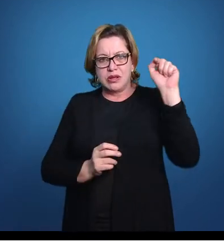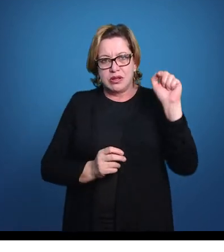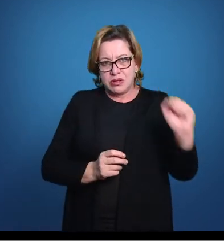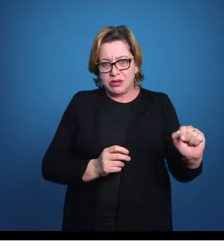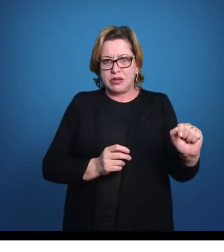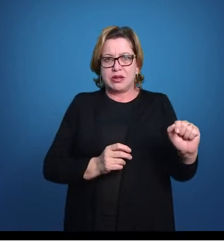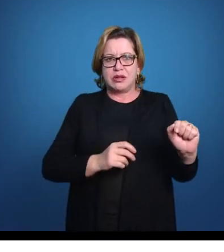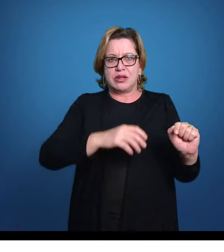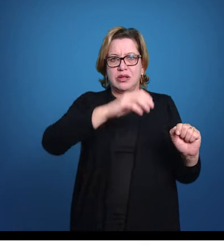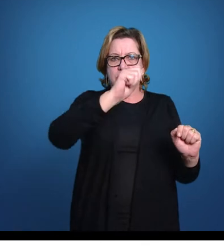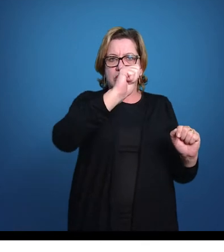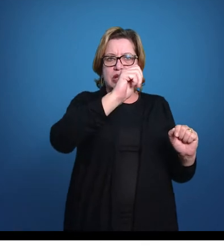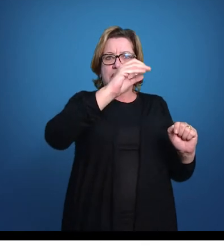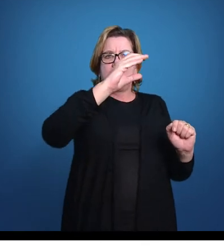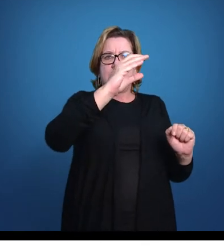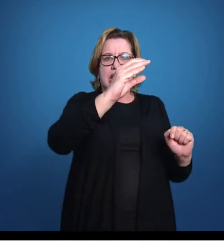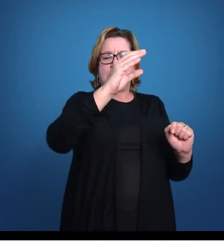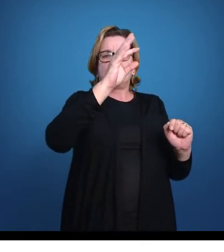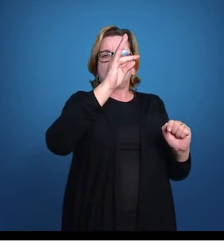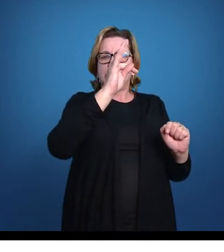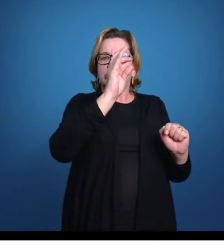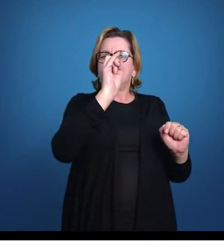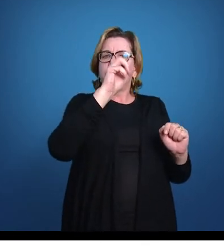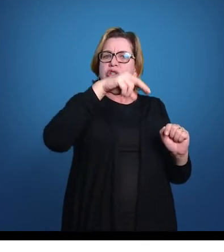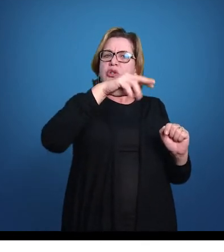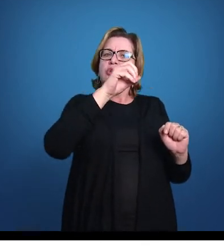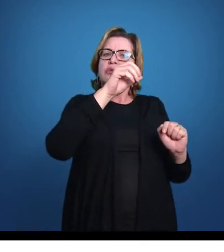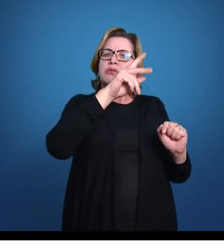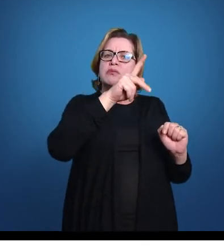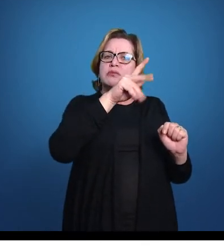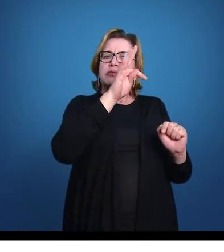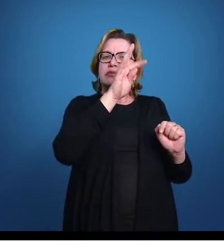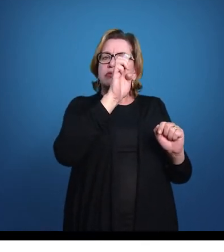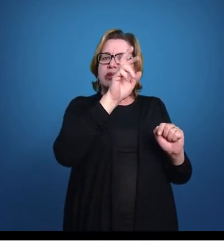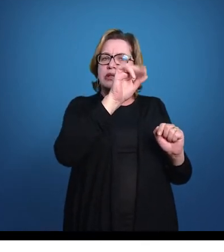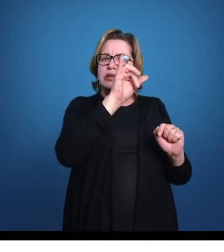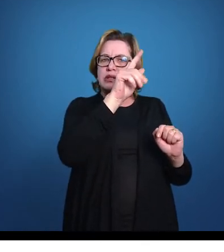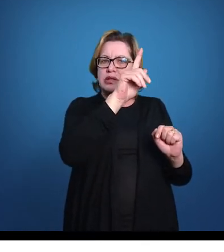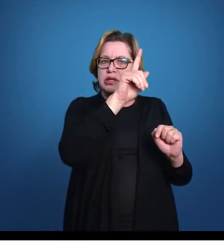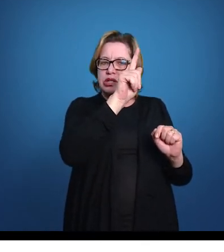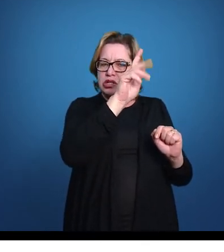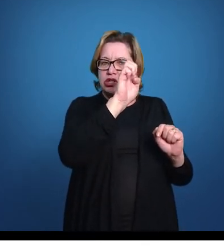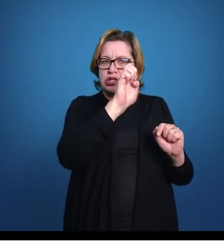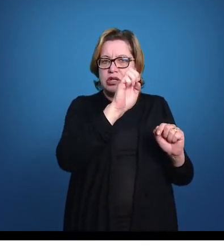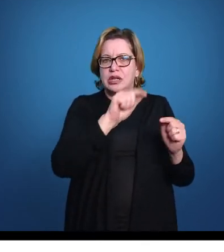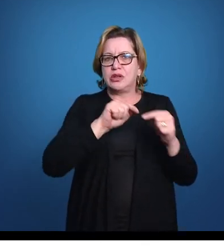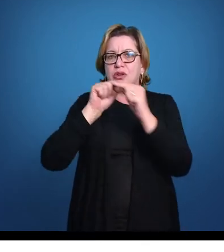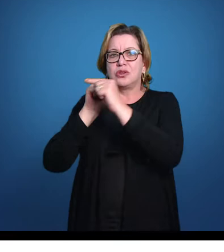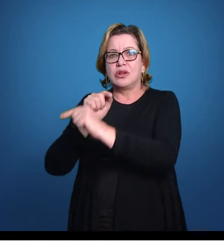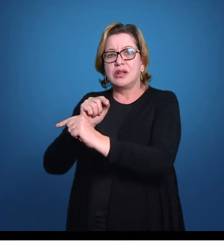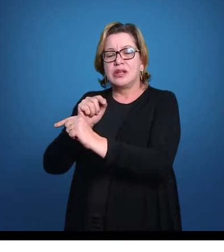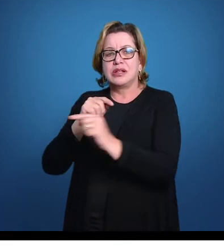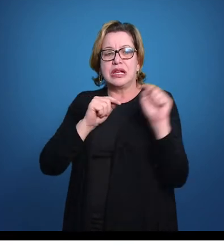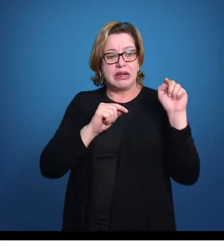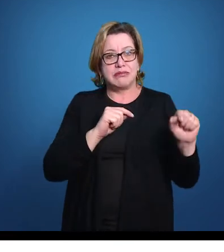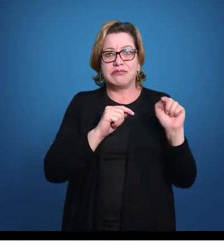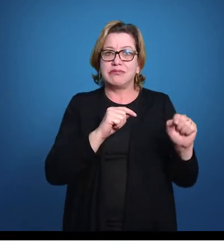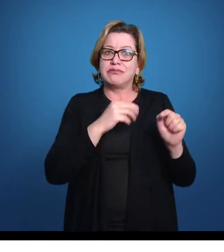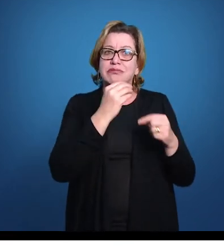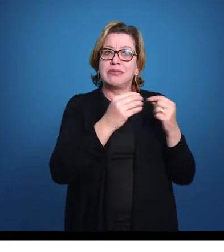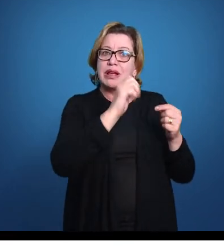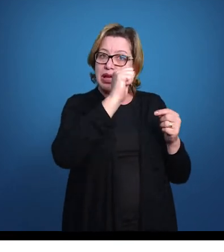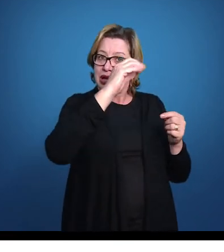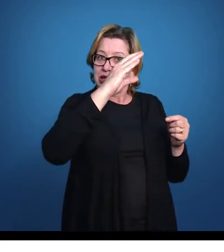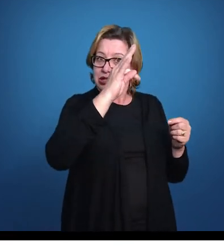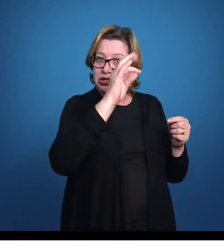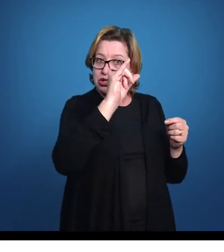deles é chamado de actinopterige, e o outro, sarcopterige. O significam esses nomes, professor? Actinopterige,